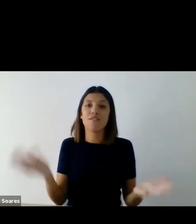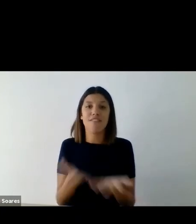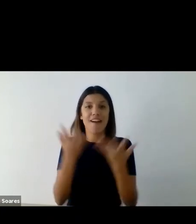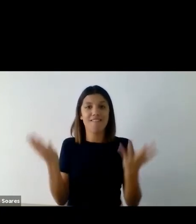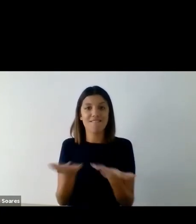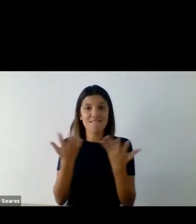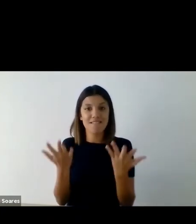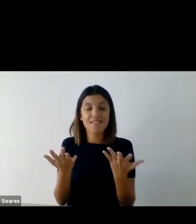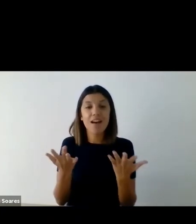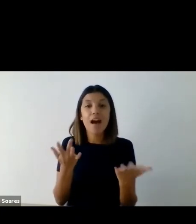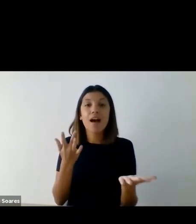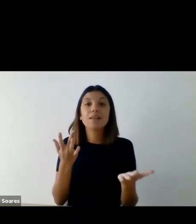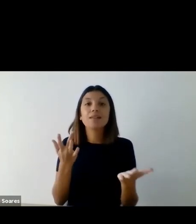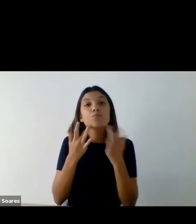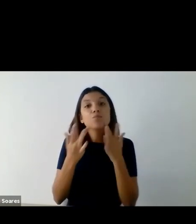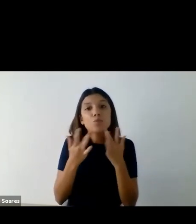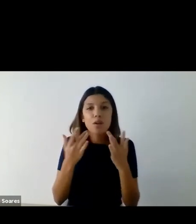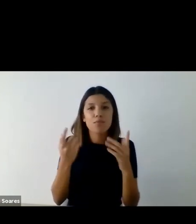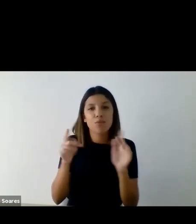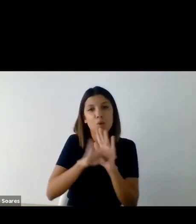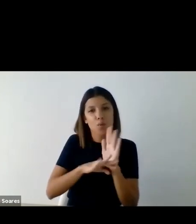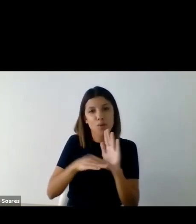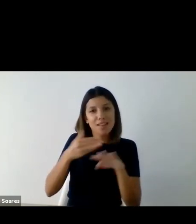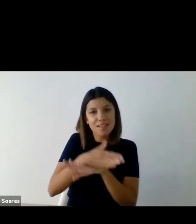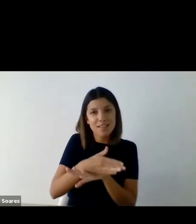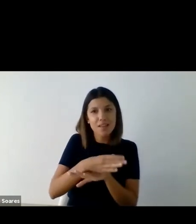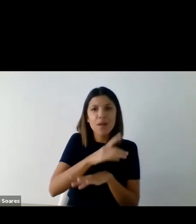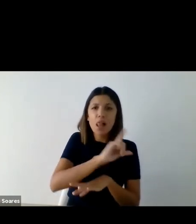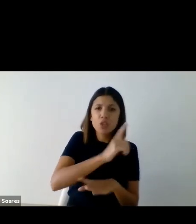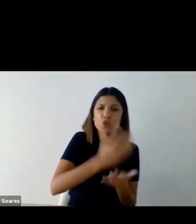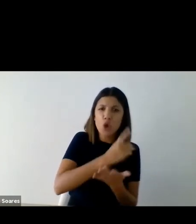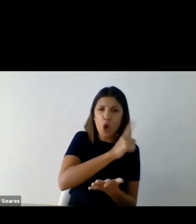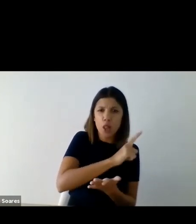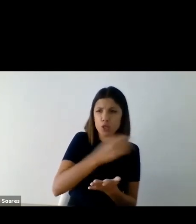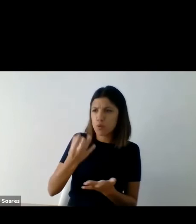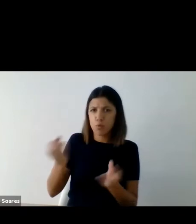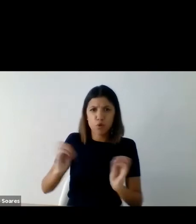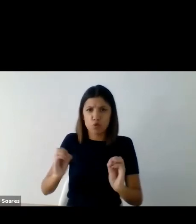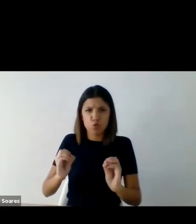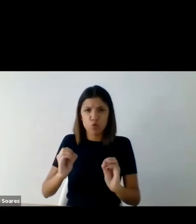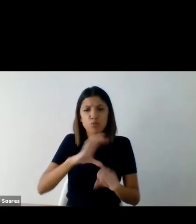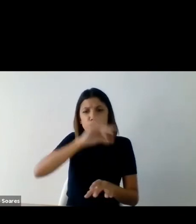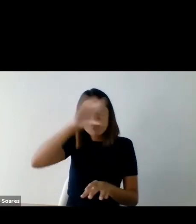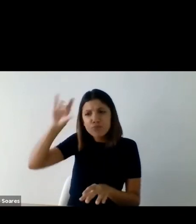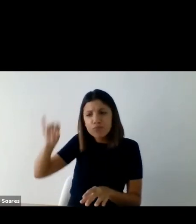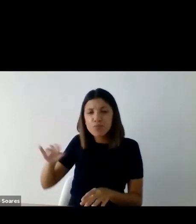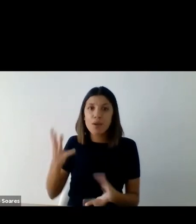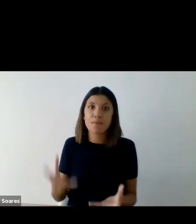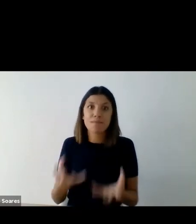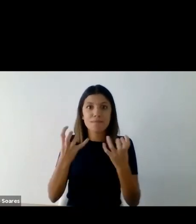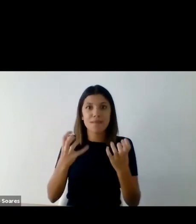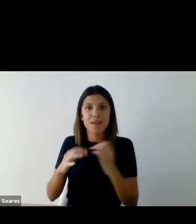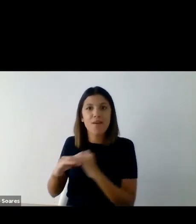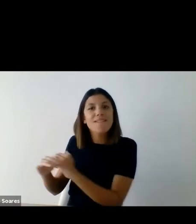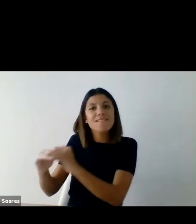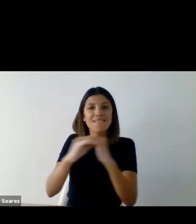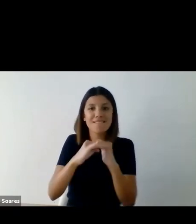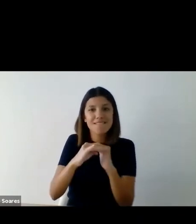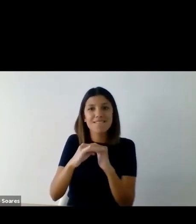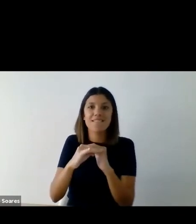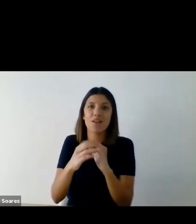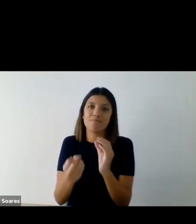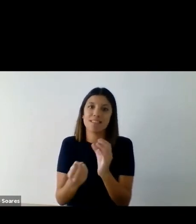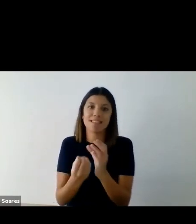fora de Lisboa e do Porto, noutros pontos do país e criar sinergias entre os membros da nossa mini rede